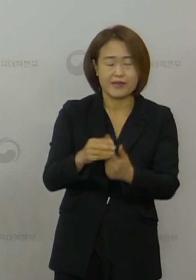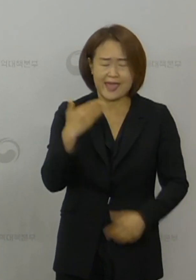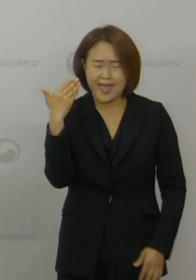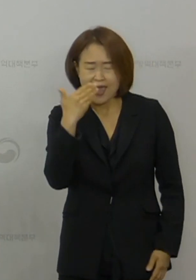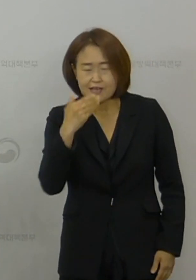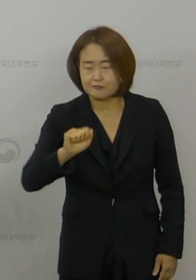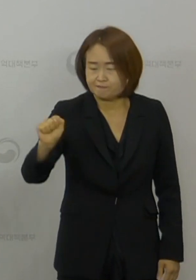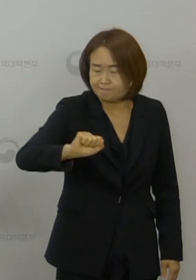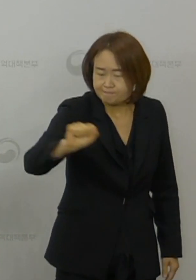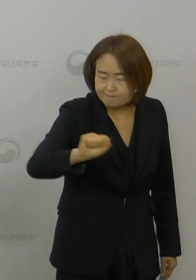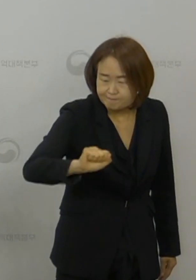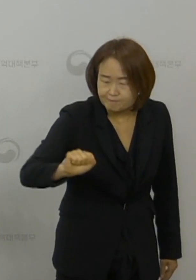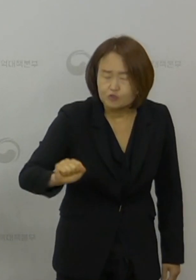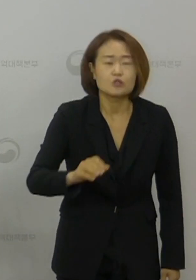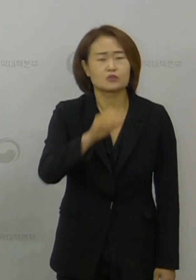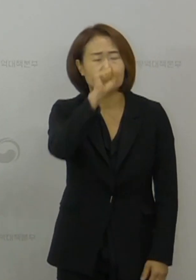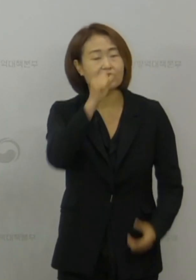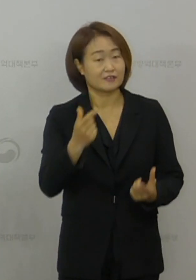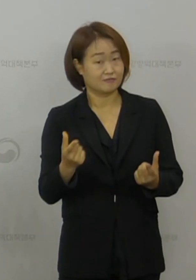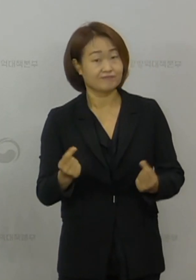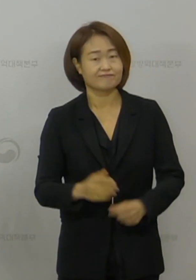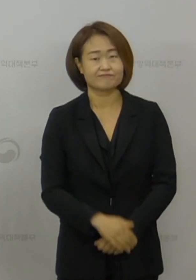닦아내는 것이 좋습니다.